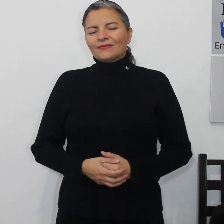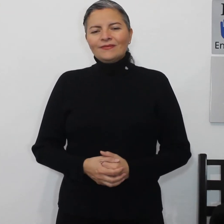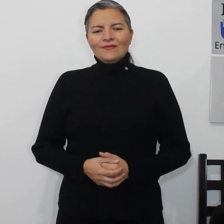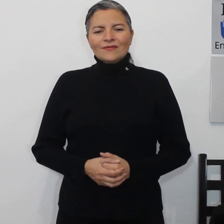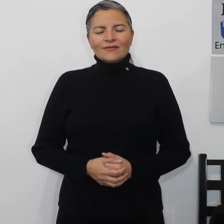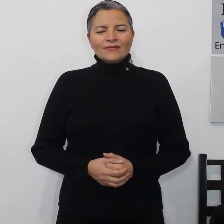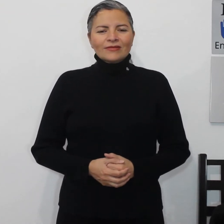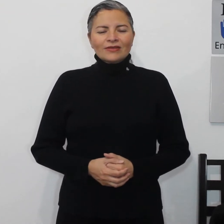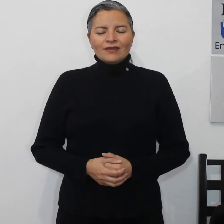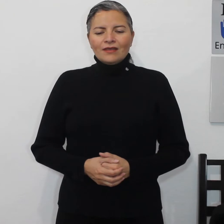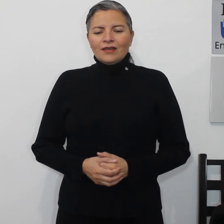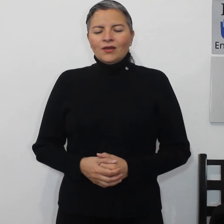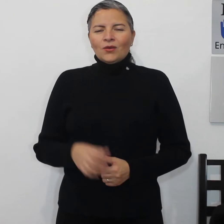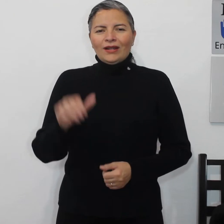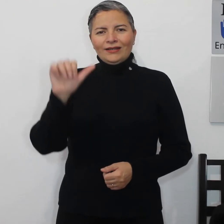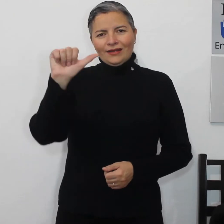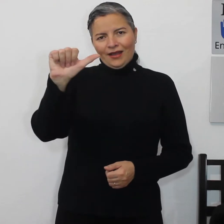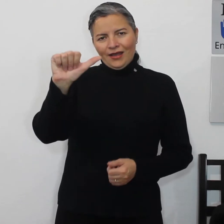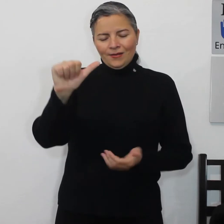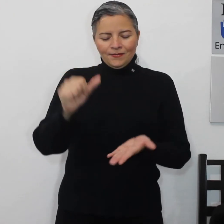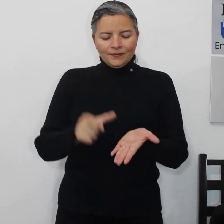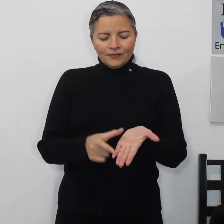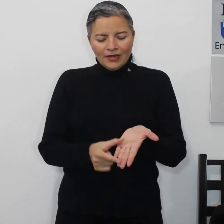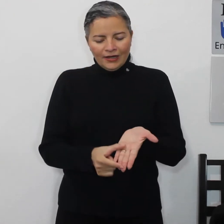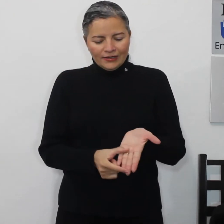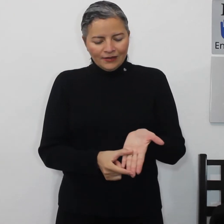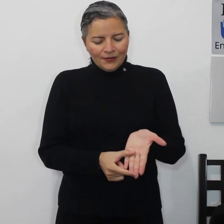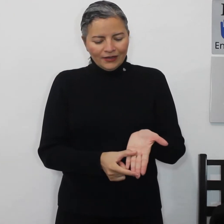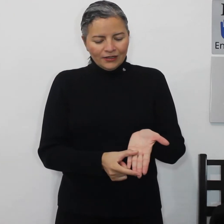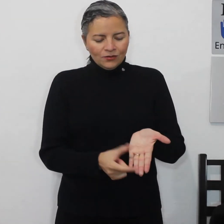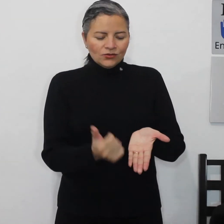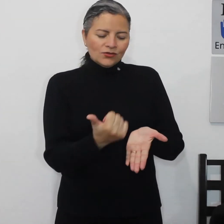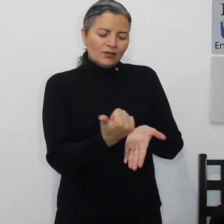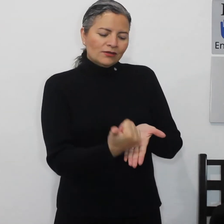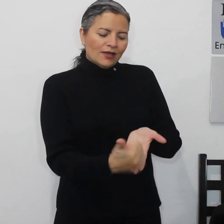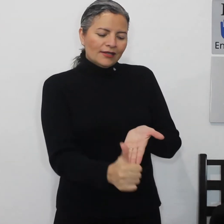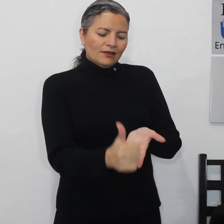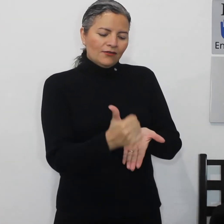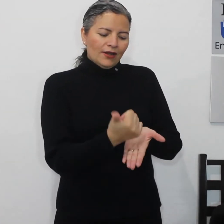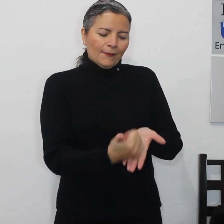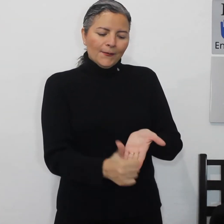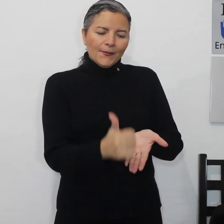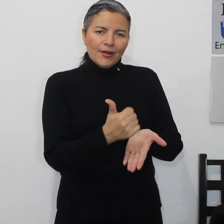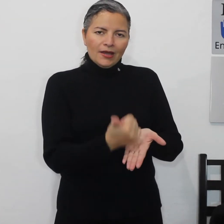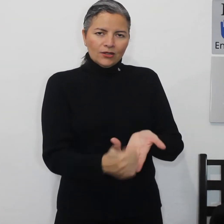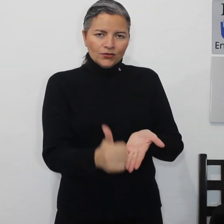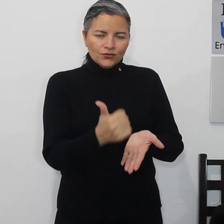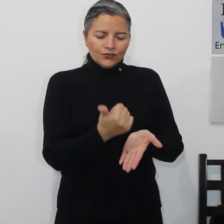arroz con la letra A en esta parte de nuestros dedos hacia afuera arroz